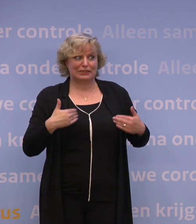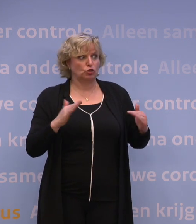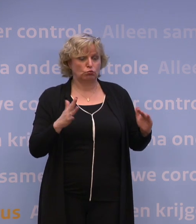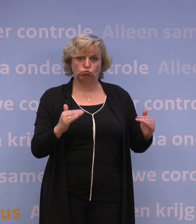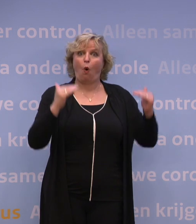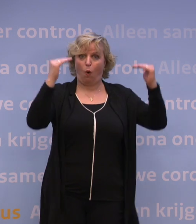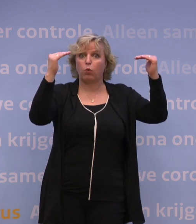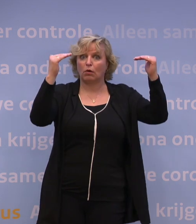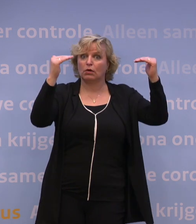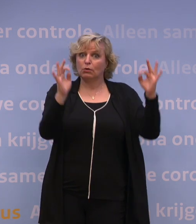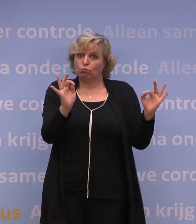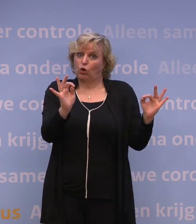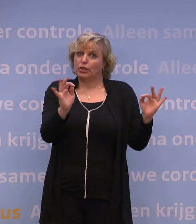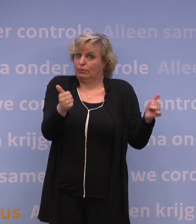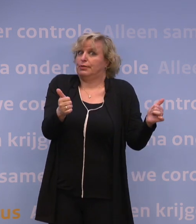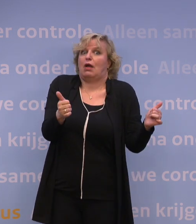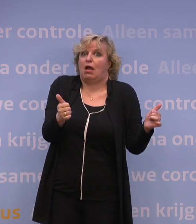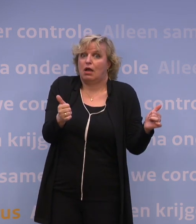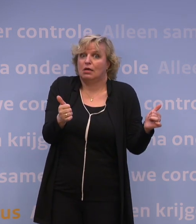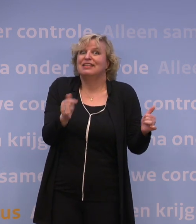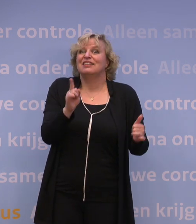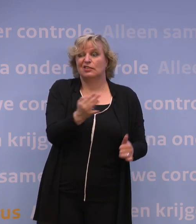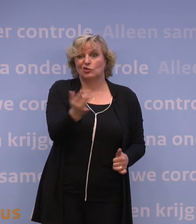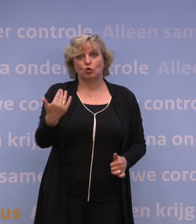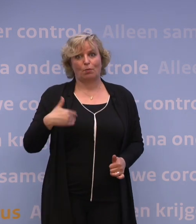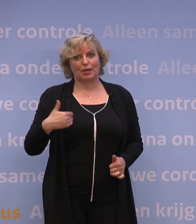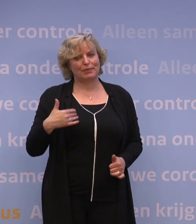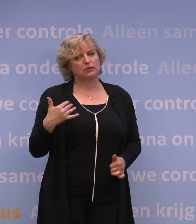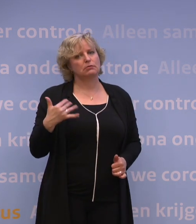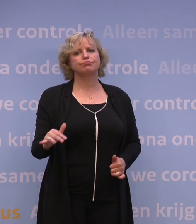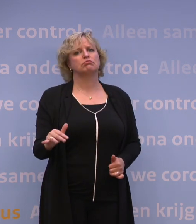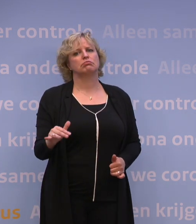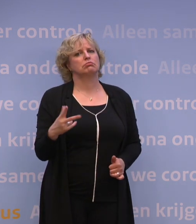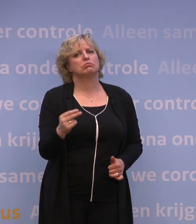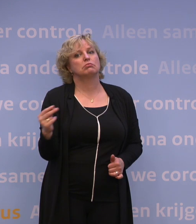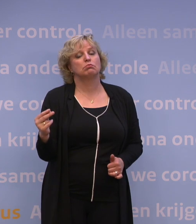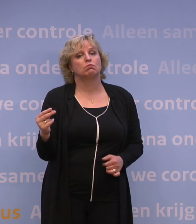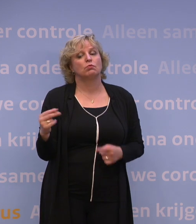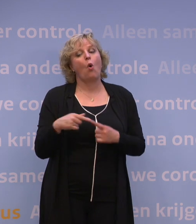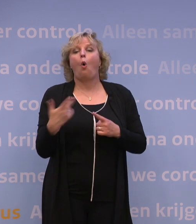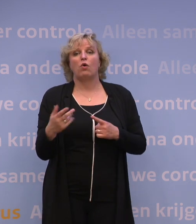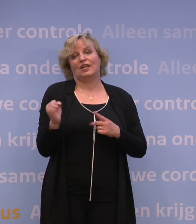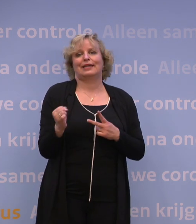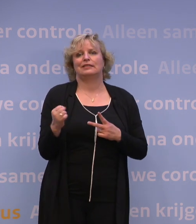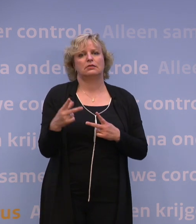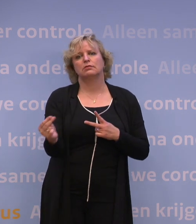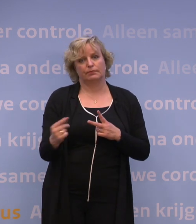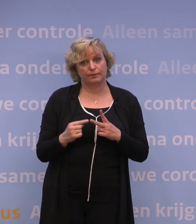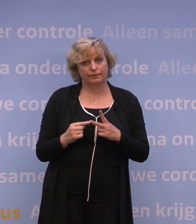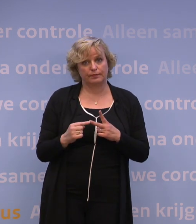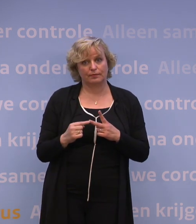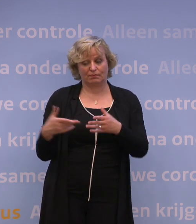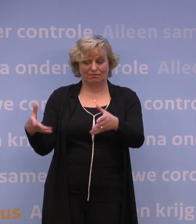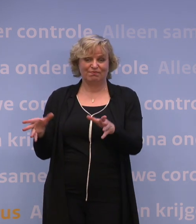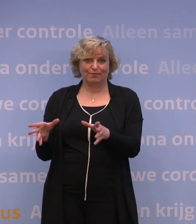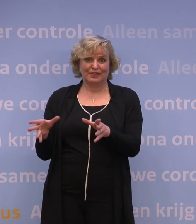erg hoog te gaan eindigen. En dat is hartstikke goed. Maar er zullen altijd mensen zijn die niet gevaccineerd zijn. Soms omdat ze niet willen, soms omdat ze niet kunnen. Daarnaast is